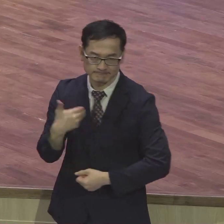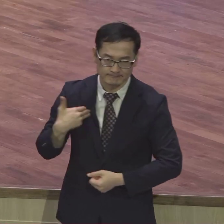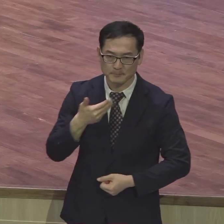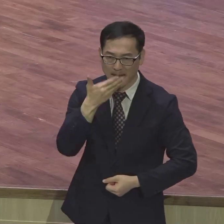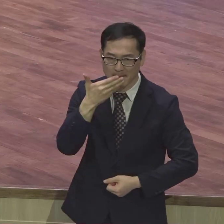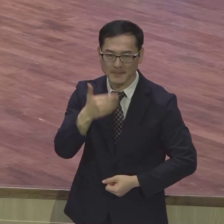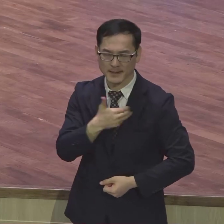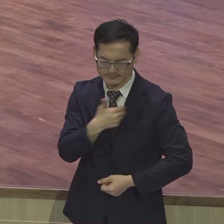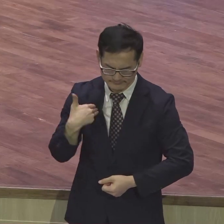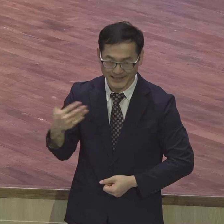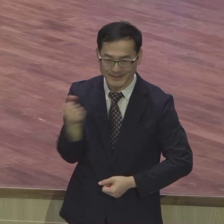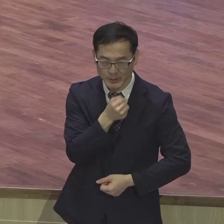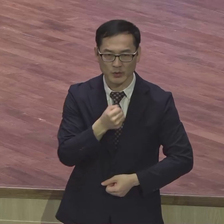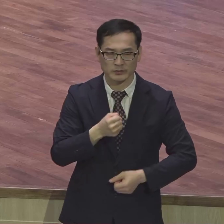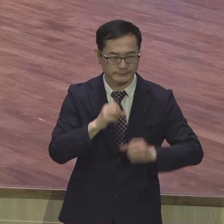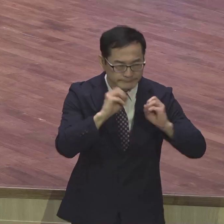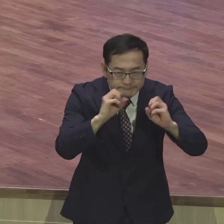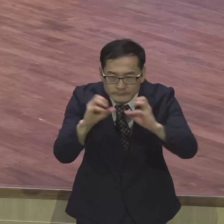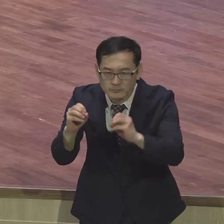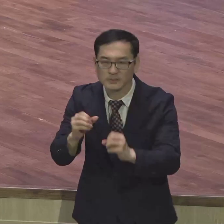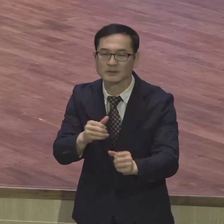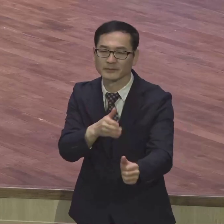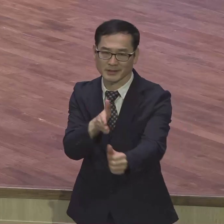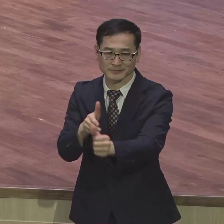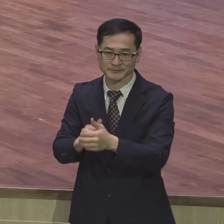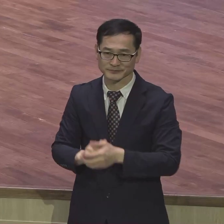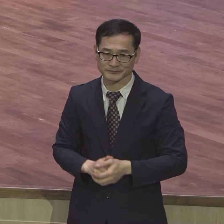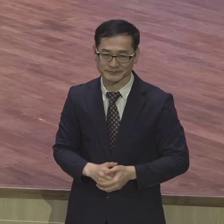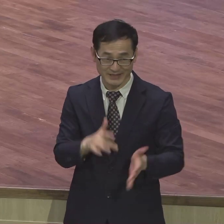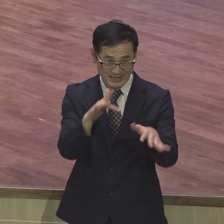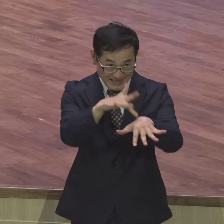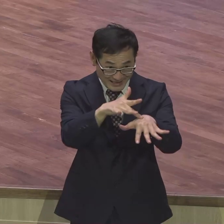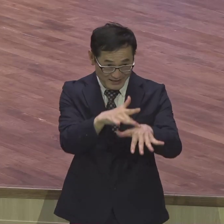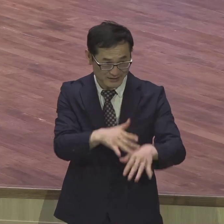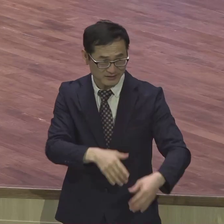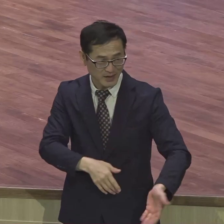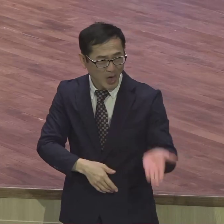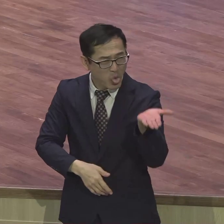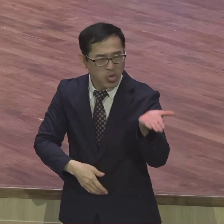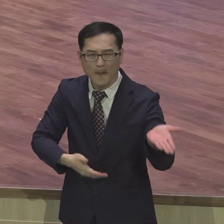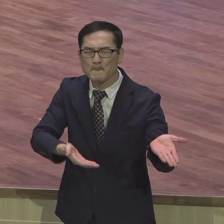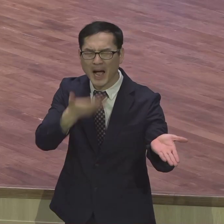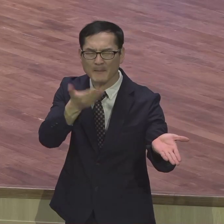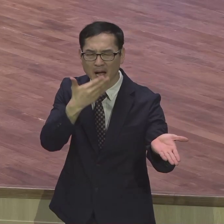있는 이 선제자의 사명 어디 가도 내가 사단을 이길 수 있는 왕적 사명 아멘 할 수 있어요